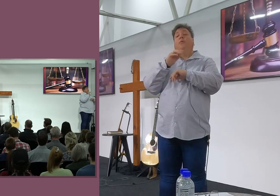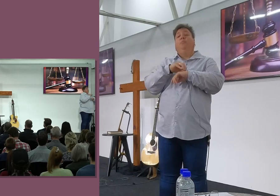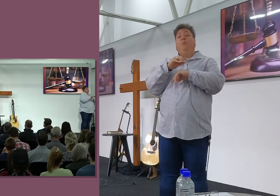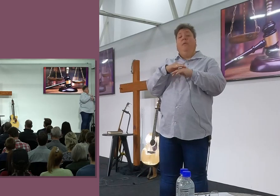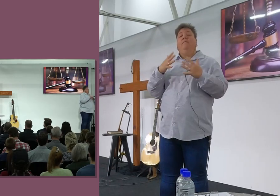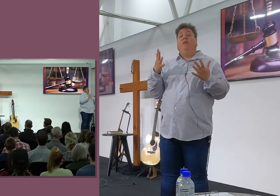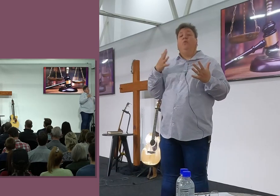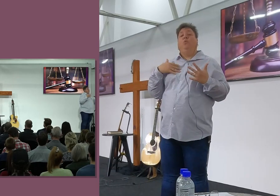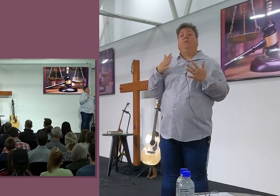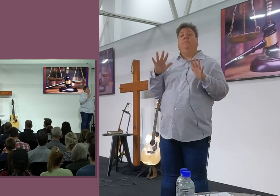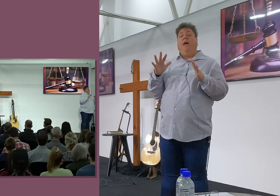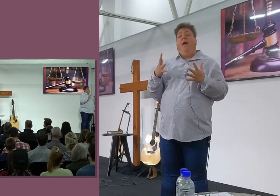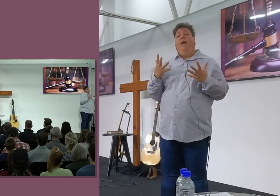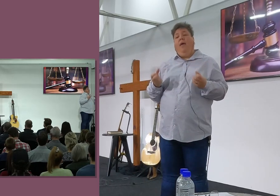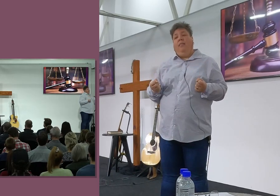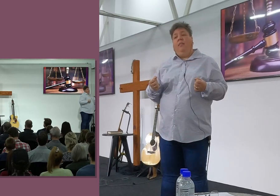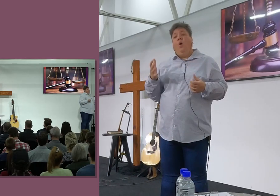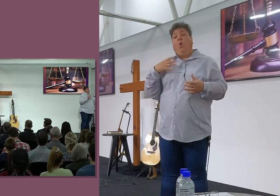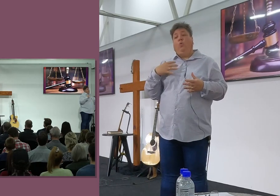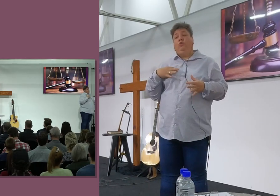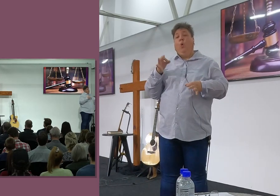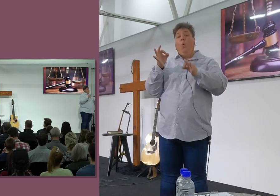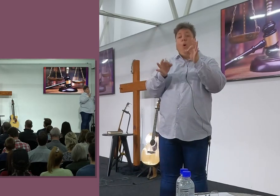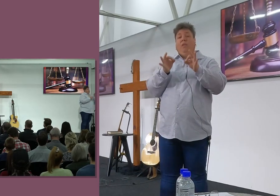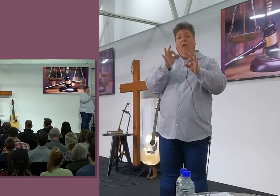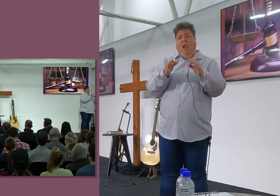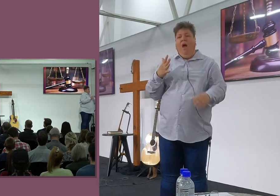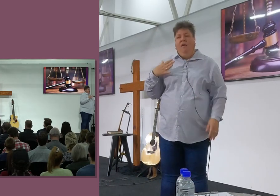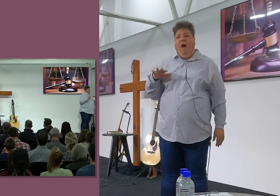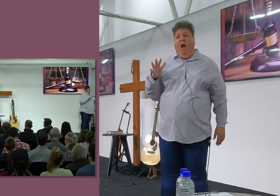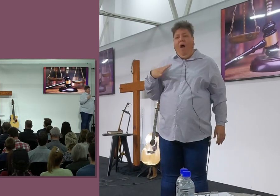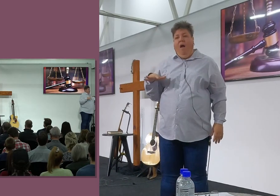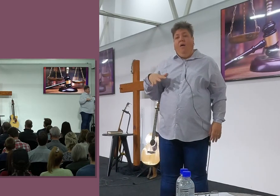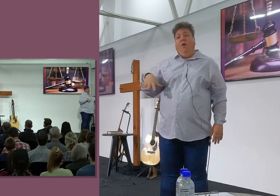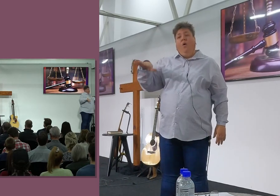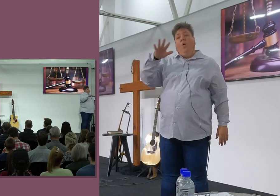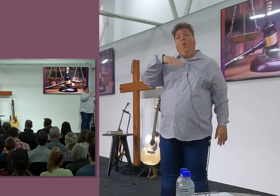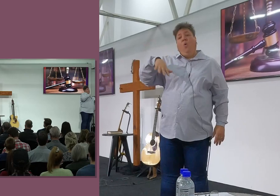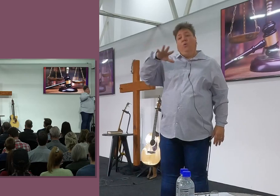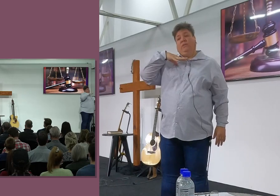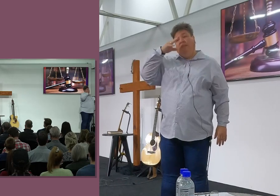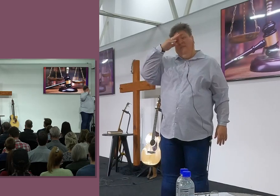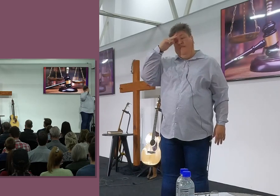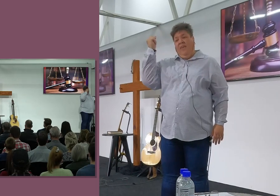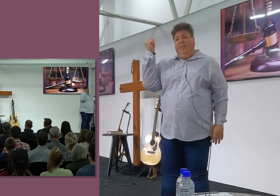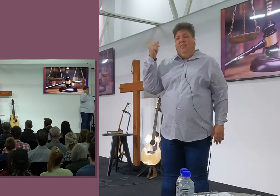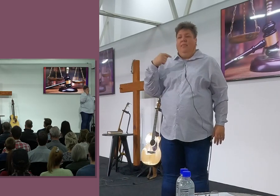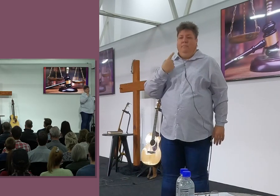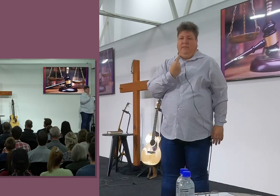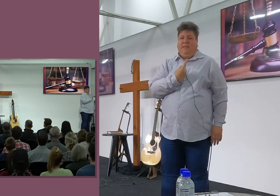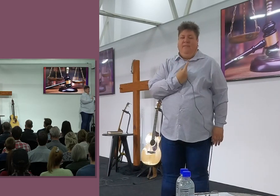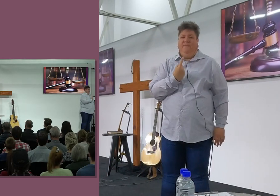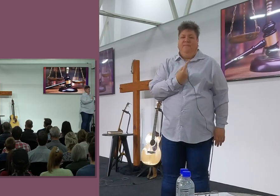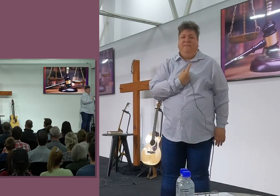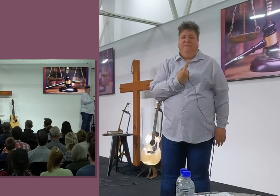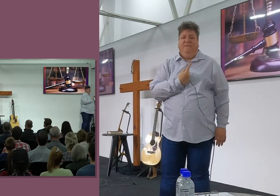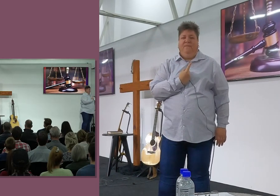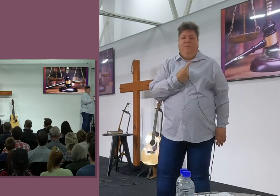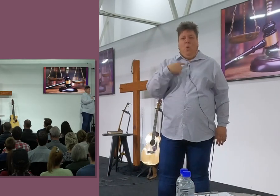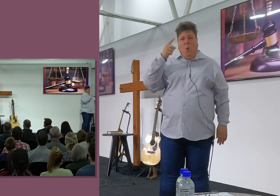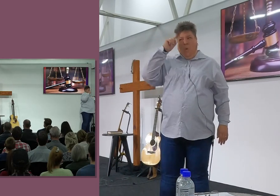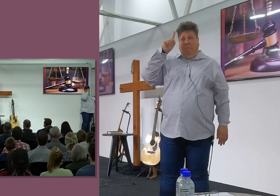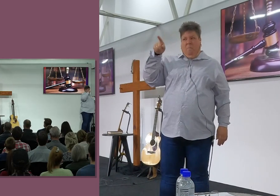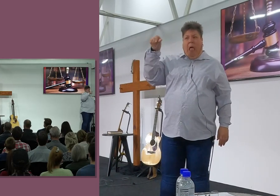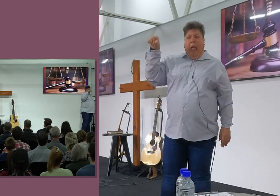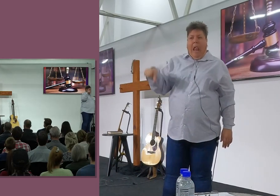ons baie keer het is, Ons oordeel ander mense, Ons oordeel, Ons praal die rechte taal, Om in ons hart, Hoop ons, Hulle word nie gereed